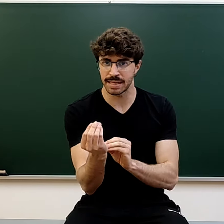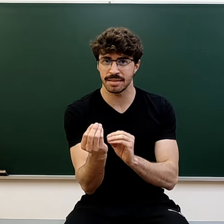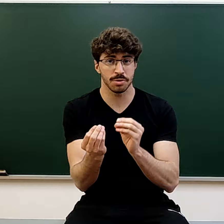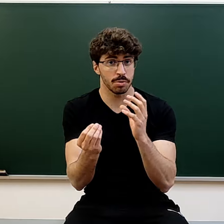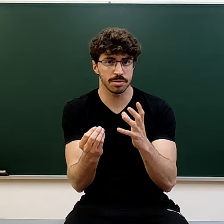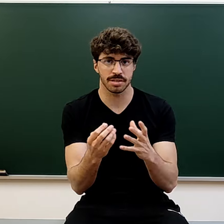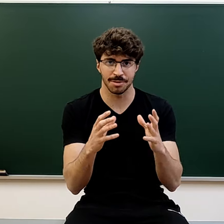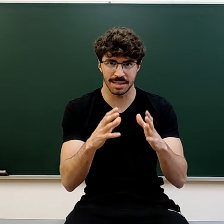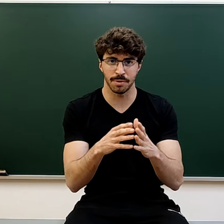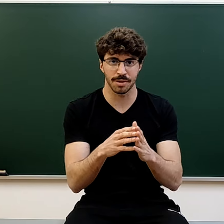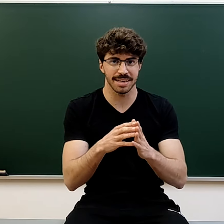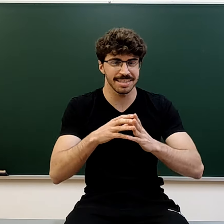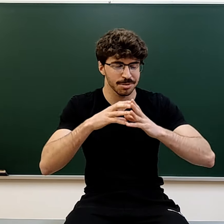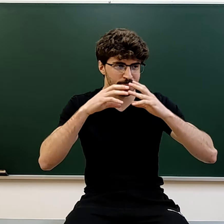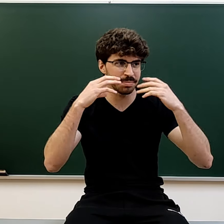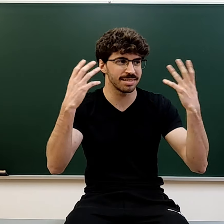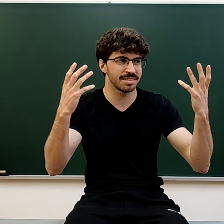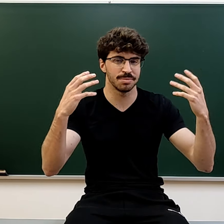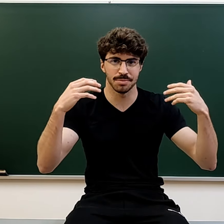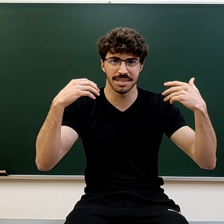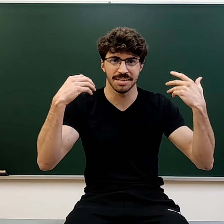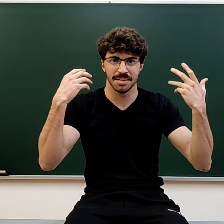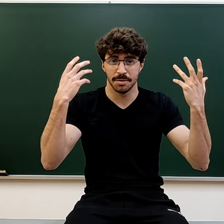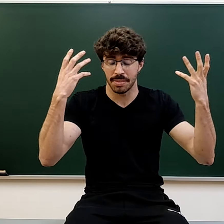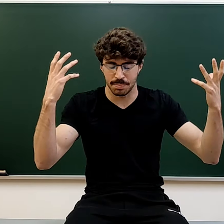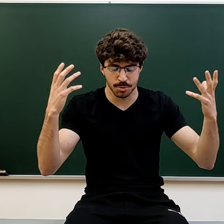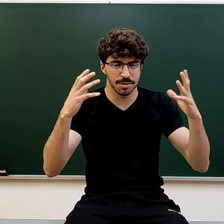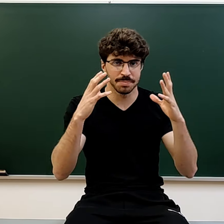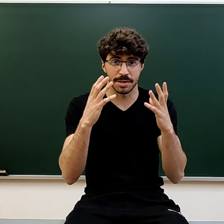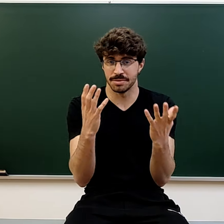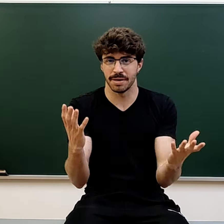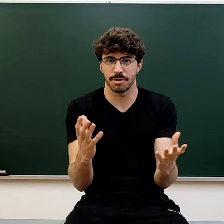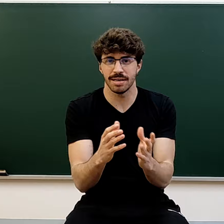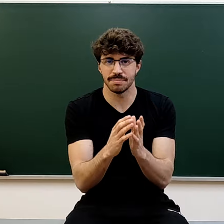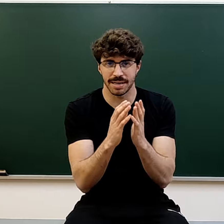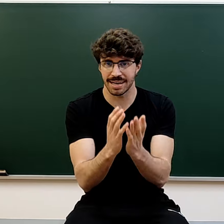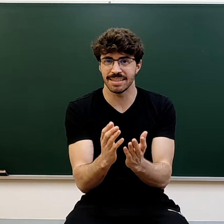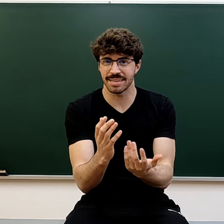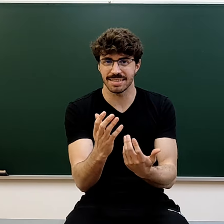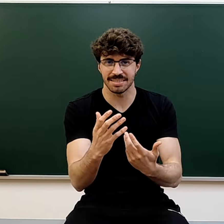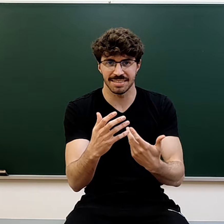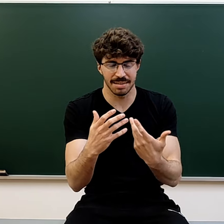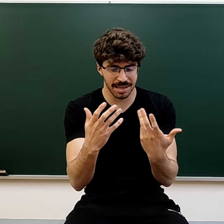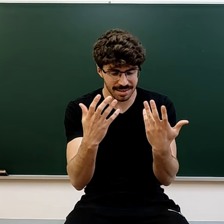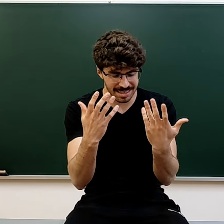práctico, un consejo que te puedo dar, y esto te puede parecer como muy absurdo, pero me da igual, para la gente que le parezca